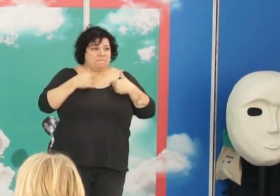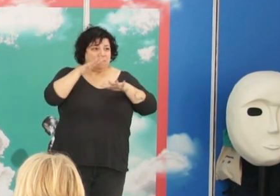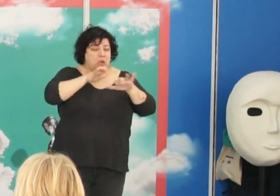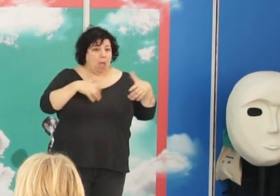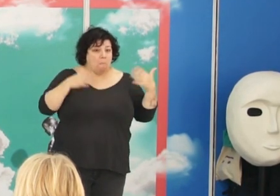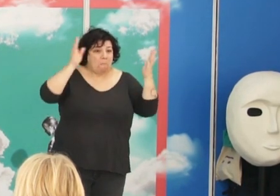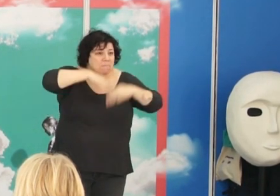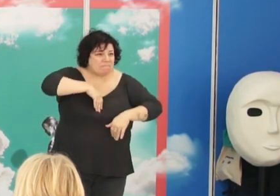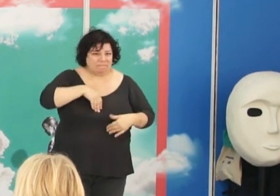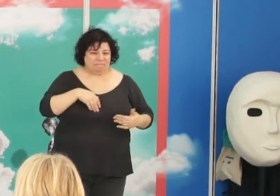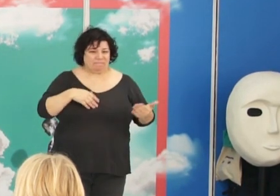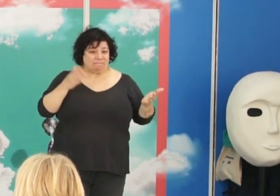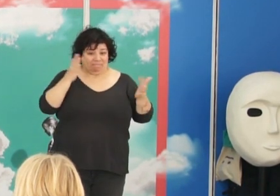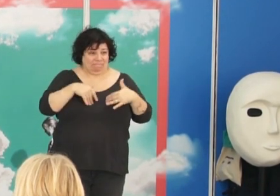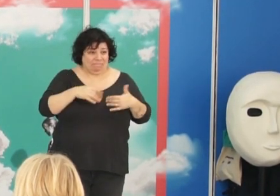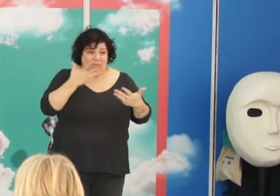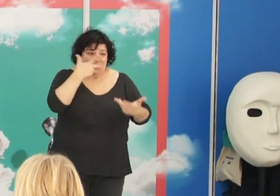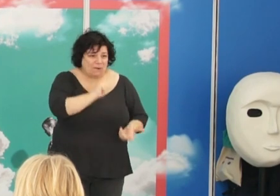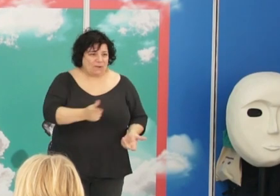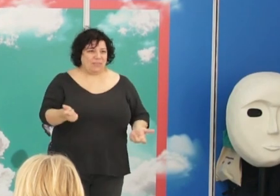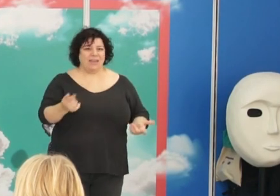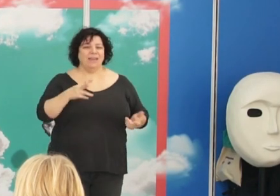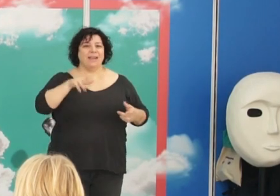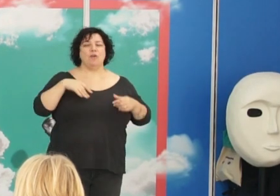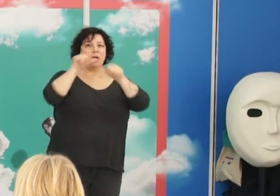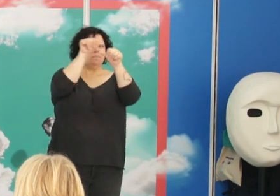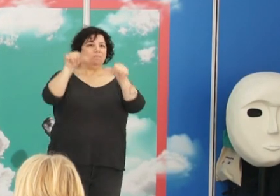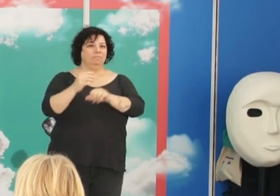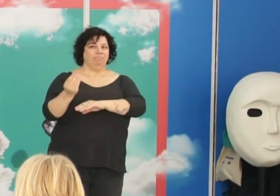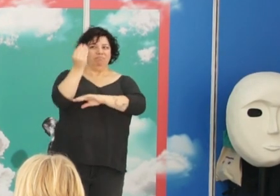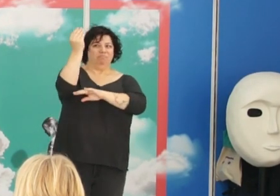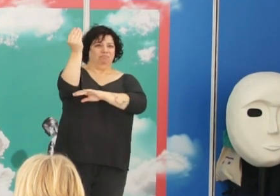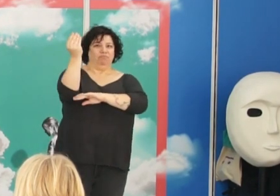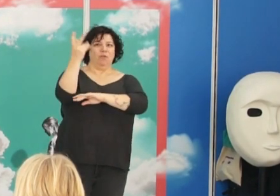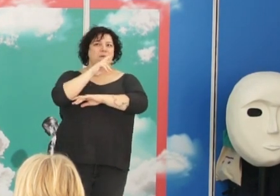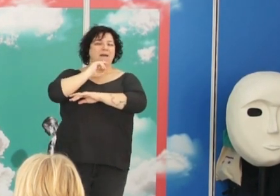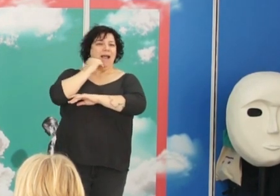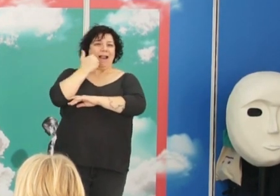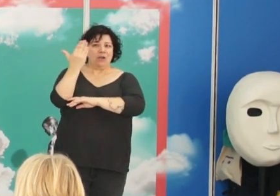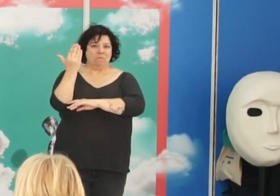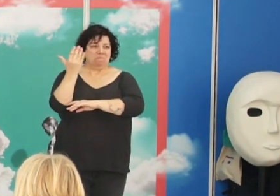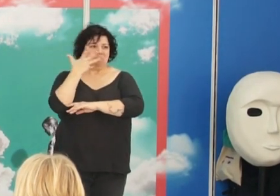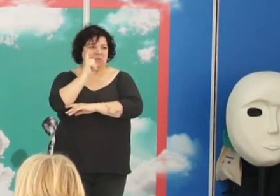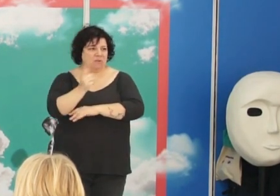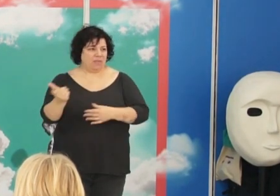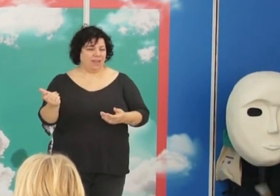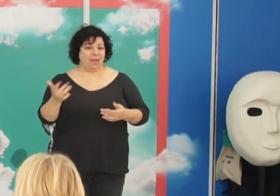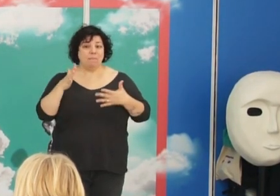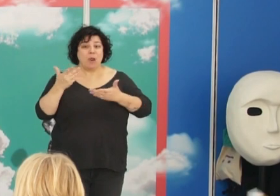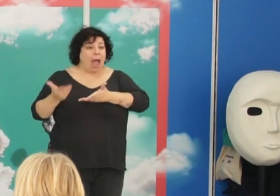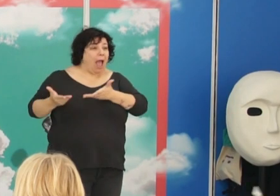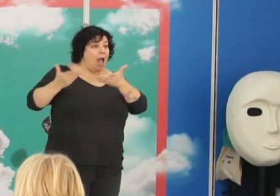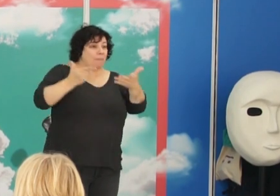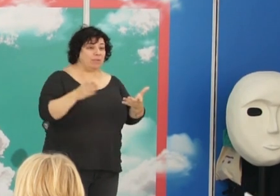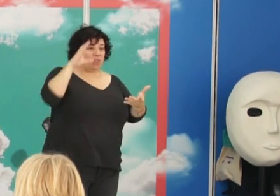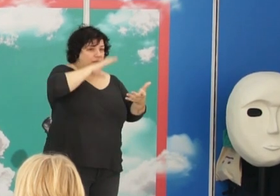he sabido nada hasta hace relativamente poco, no es una figura que haya sido especialmente conocida, sin embargo, su aportación ha